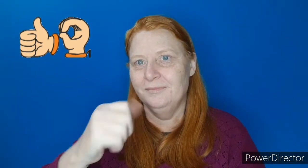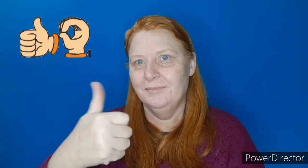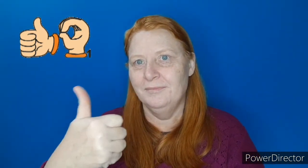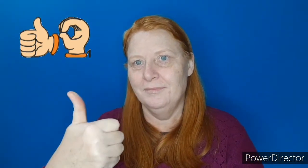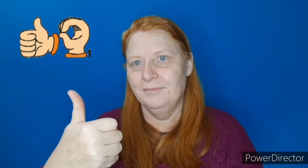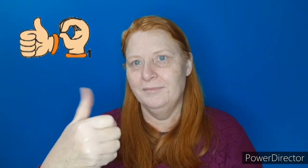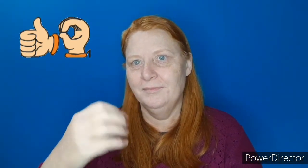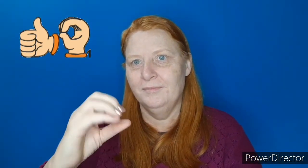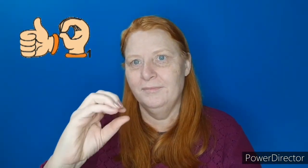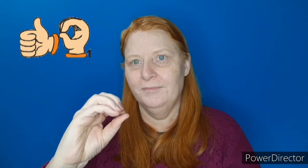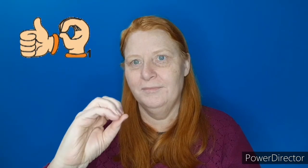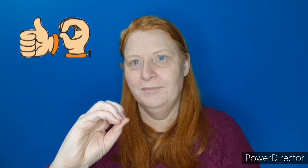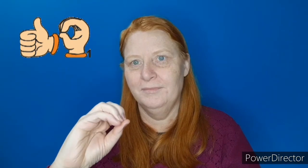1 e o 0.